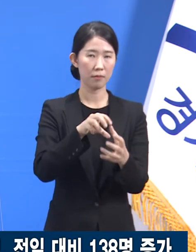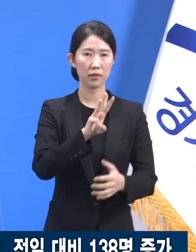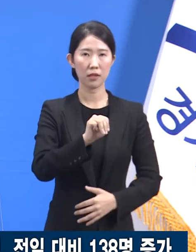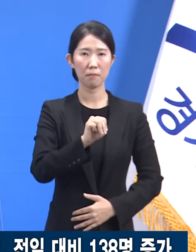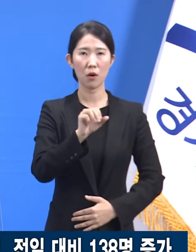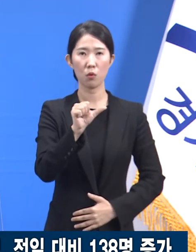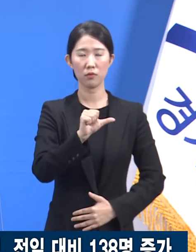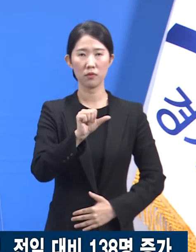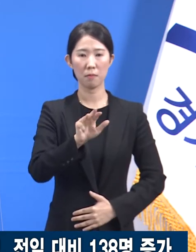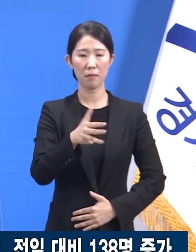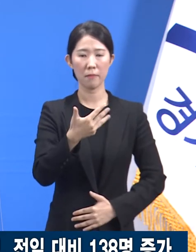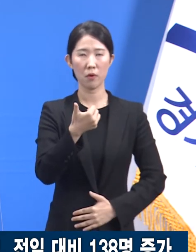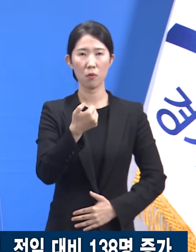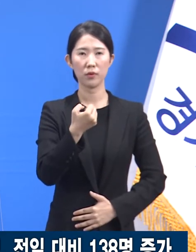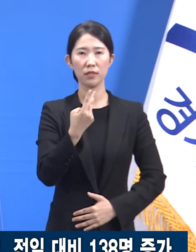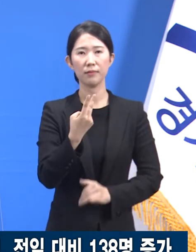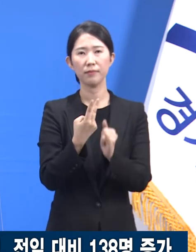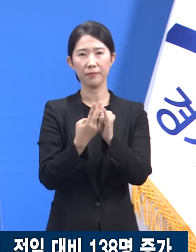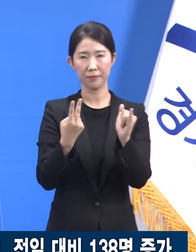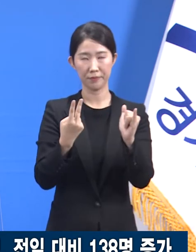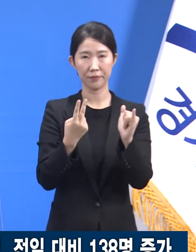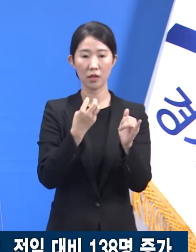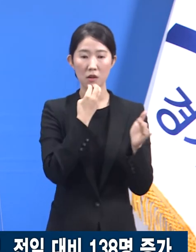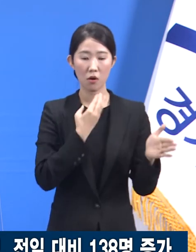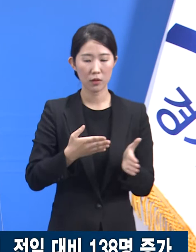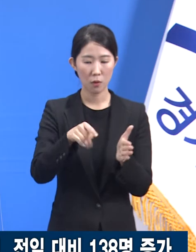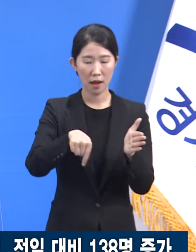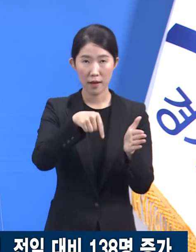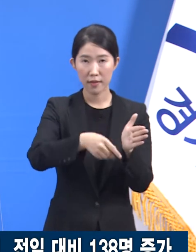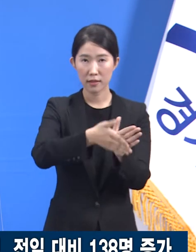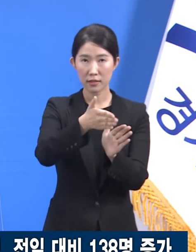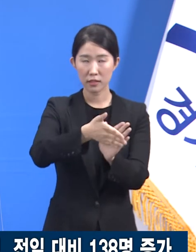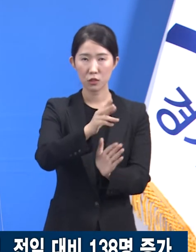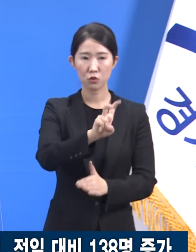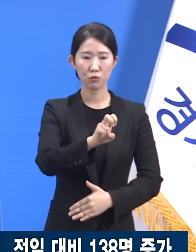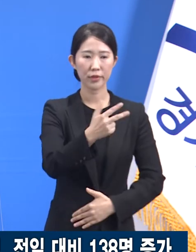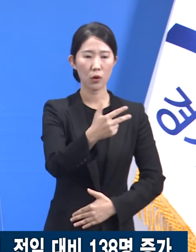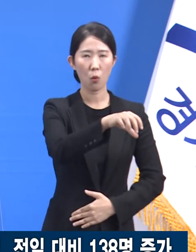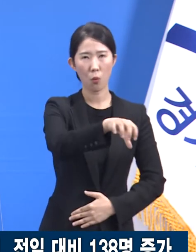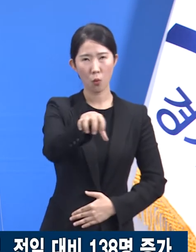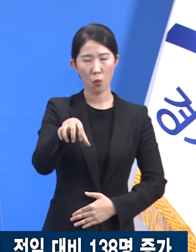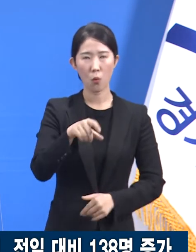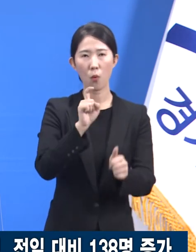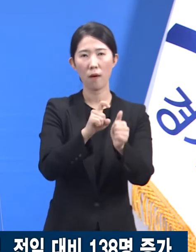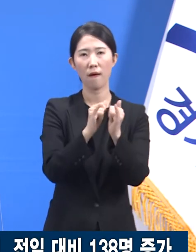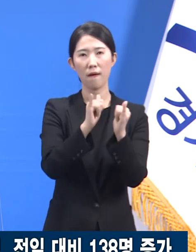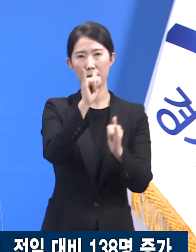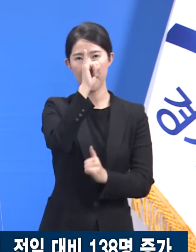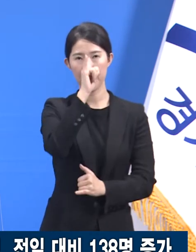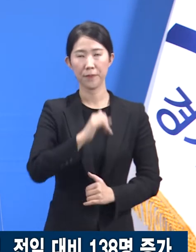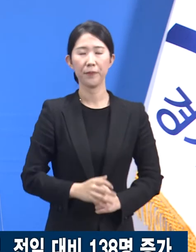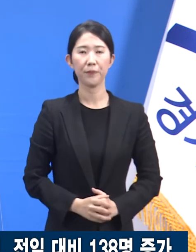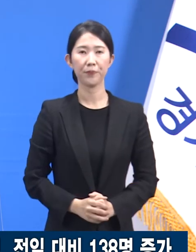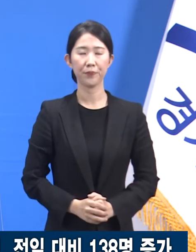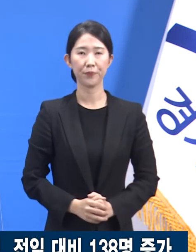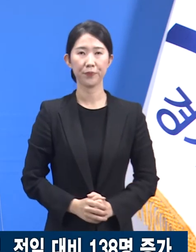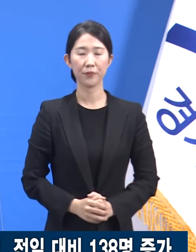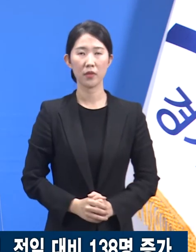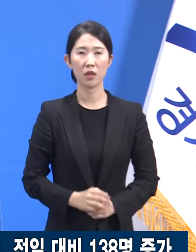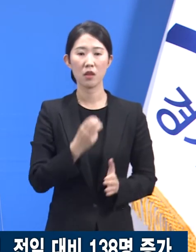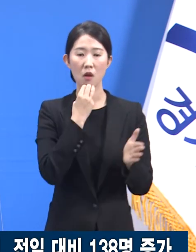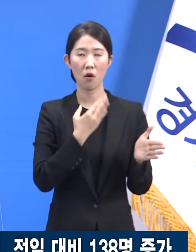,852명으로 도내 27개 시군에서 확진자가 발생하였습니다. 국내